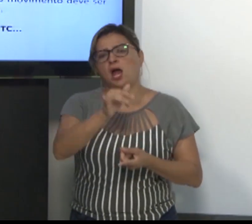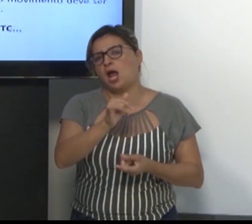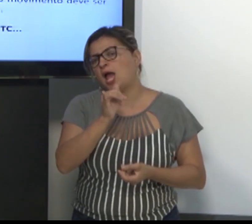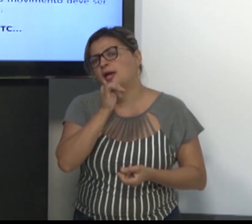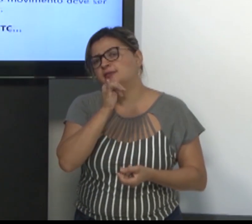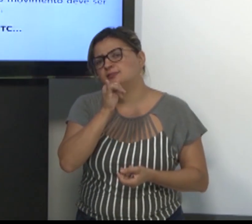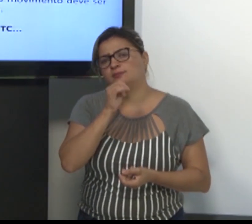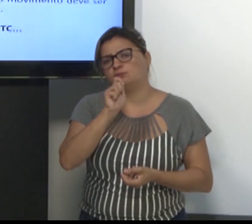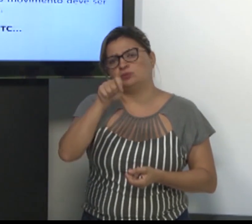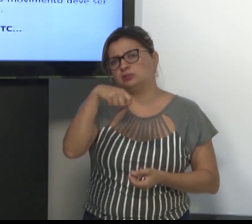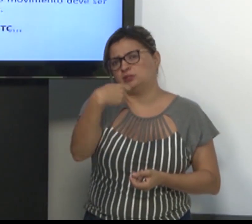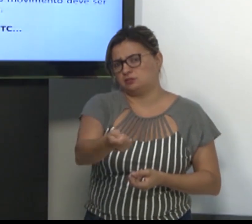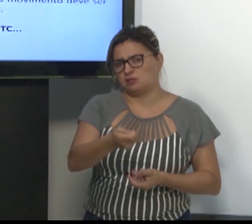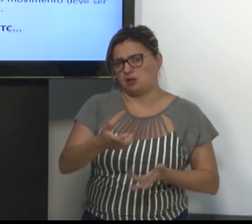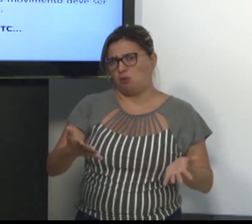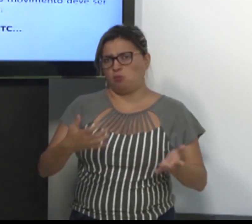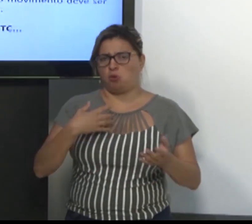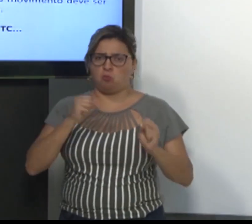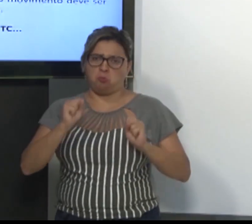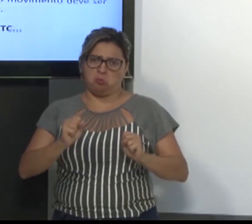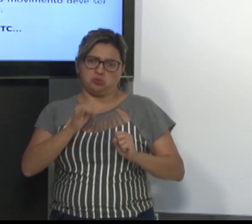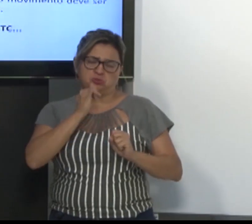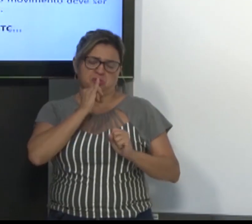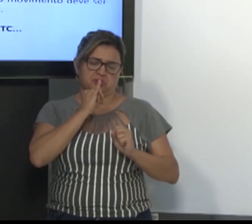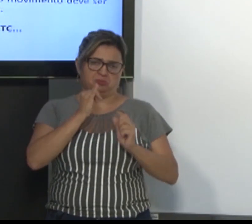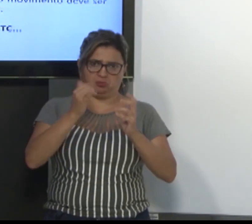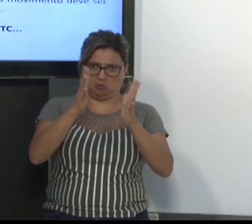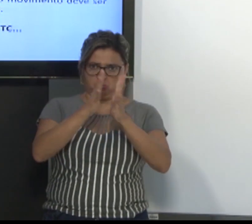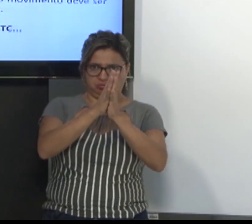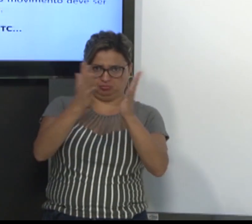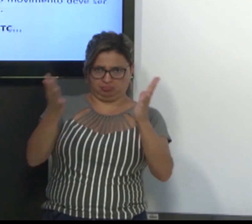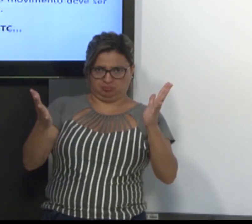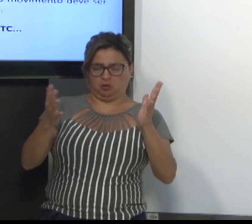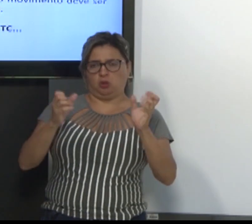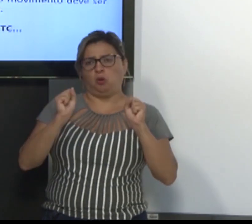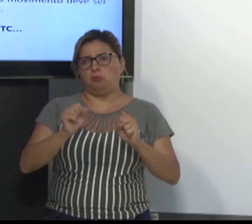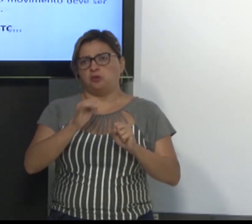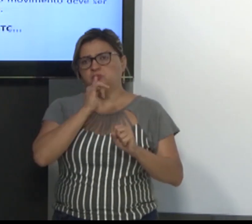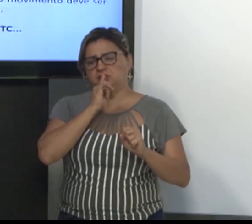Ele pode ser simultâneo ou alternado. Exemplo.